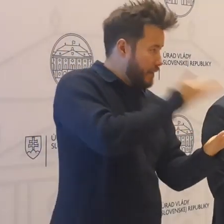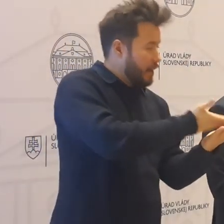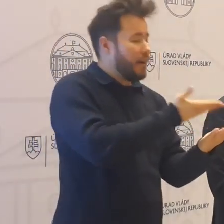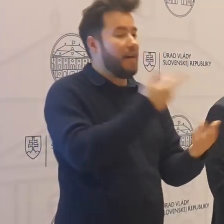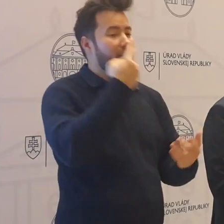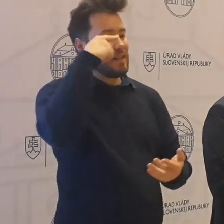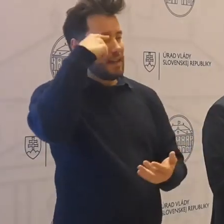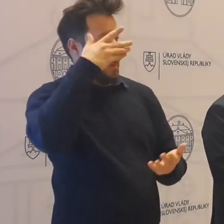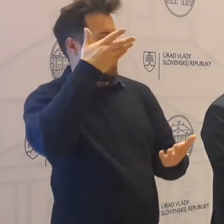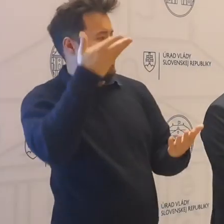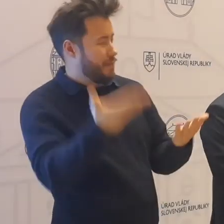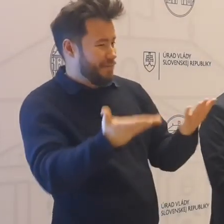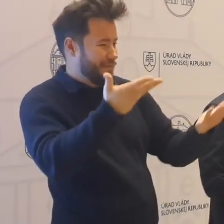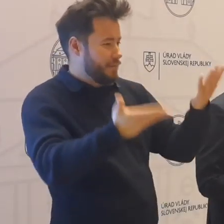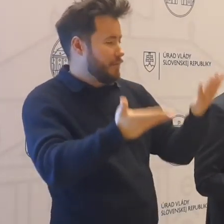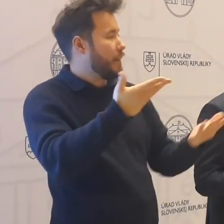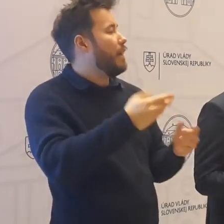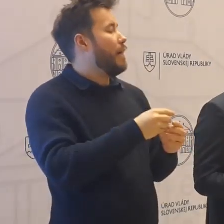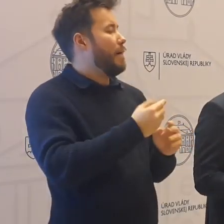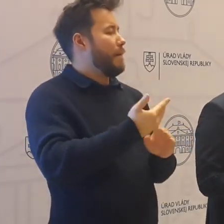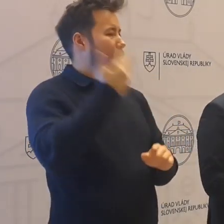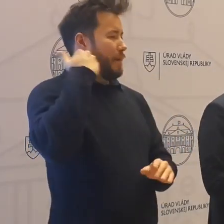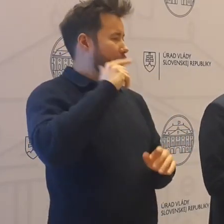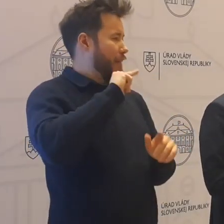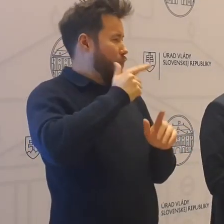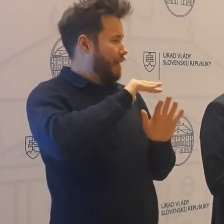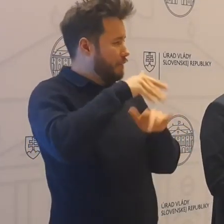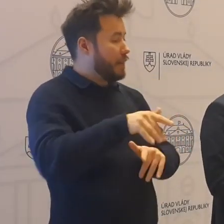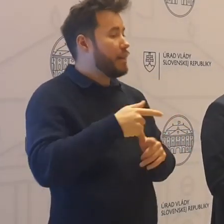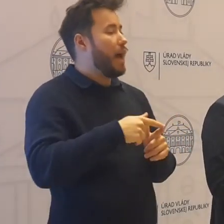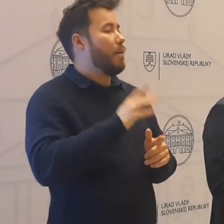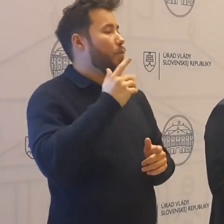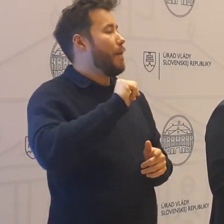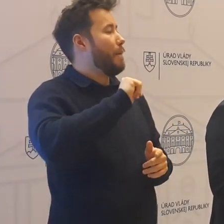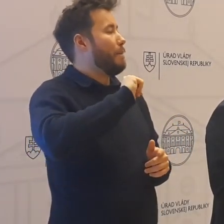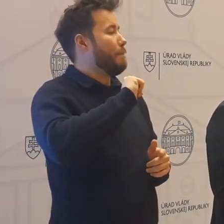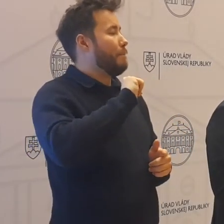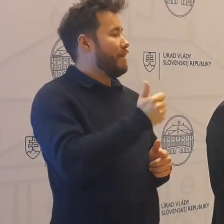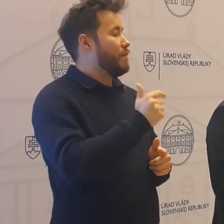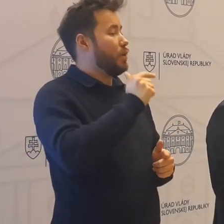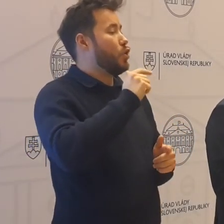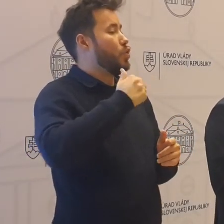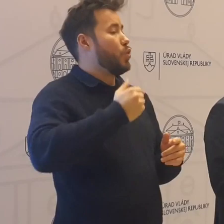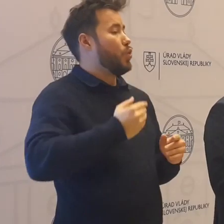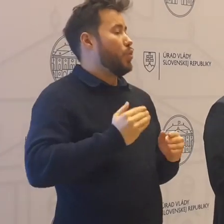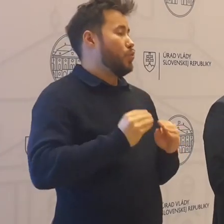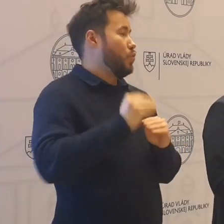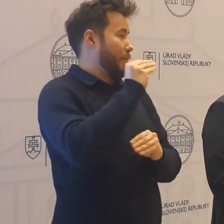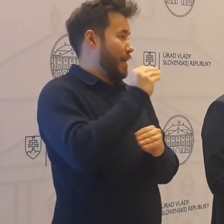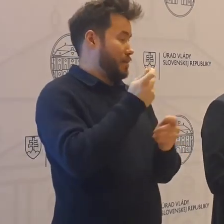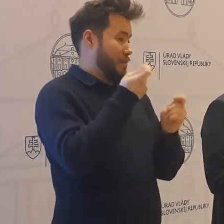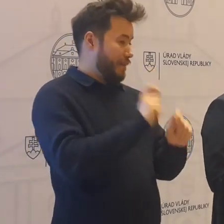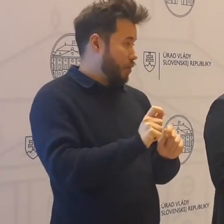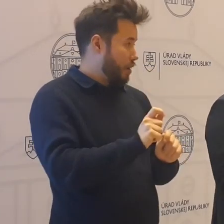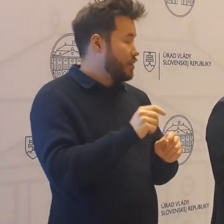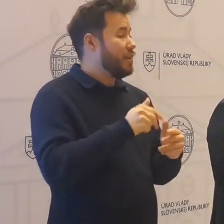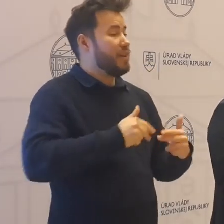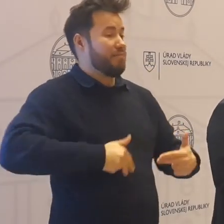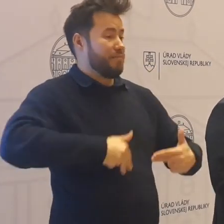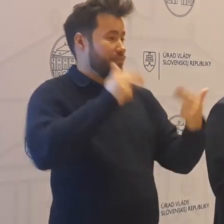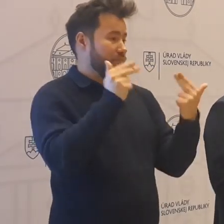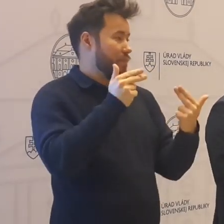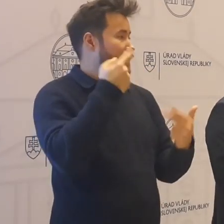zatvorený prvý stupeň, teda prvákov, druhákov, tretiakov, štvrtákov, nebolo možné dyštančným vzdelávaním ich